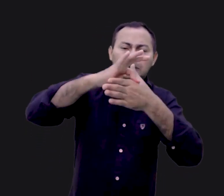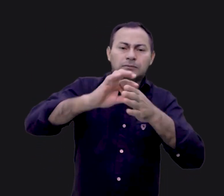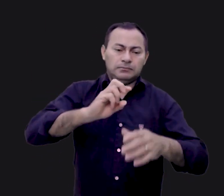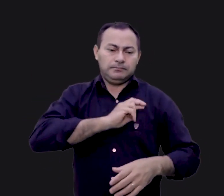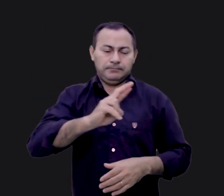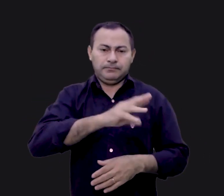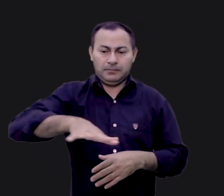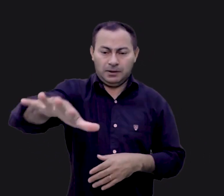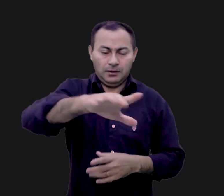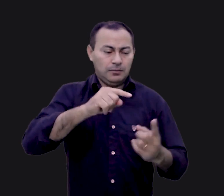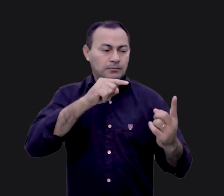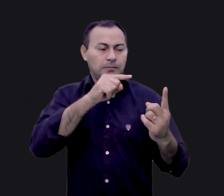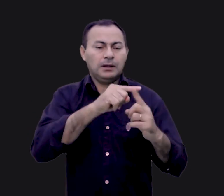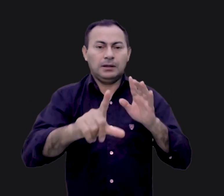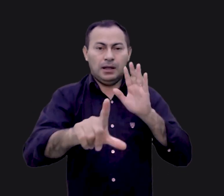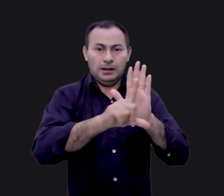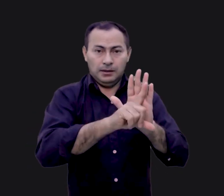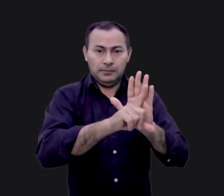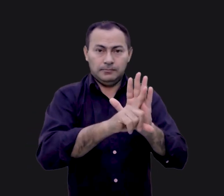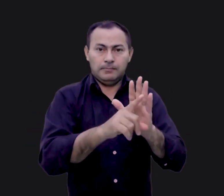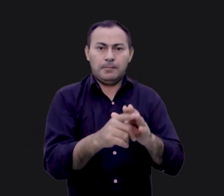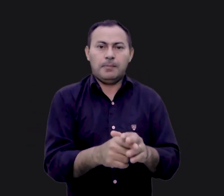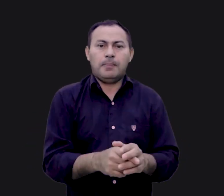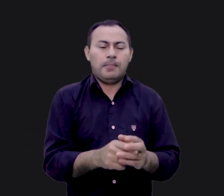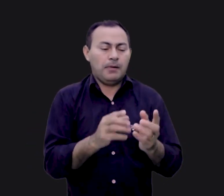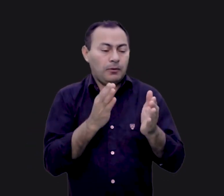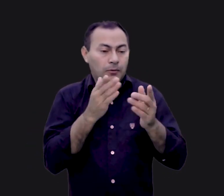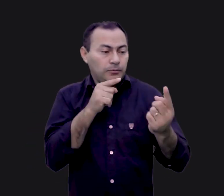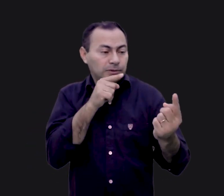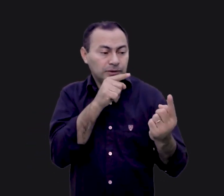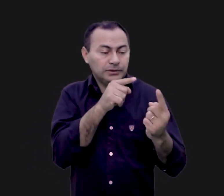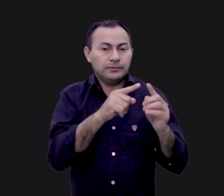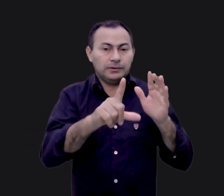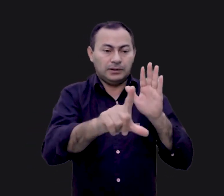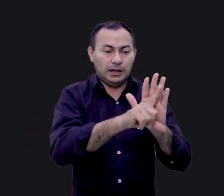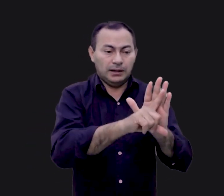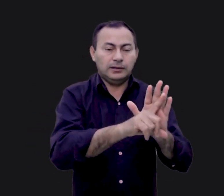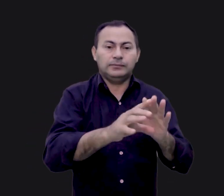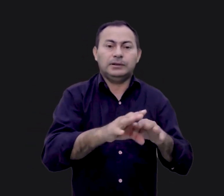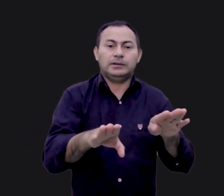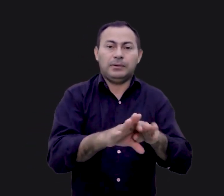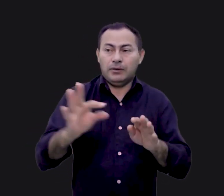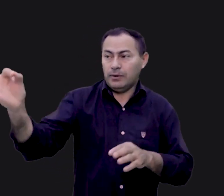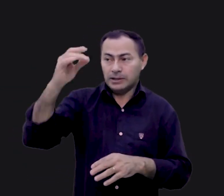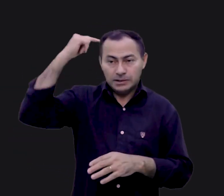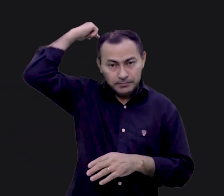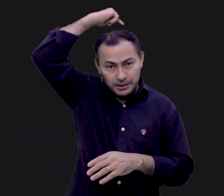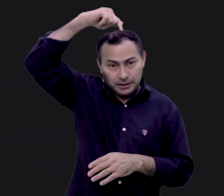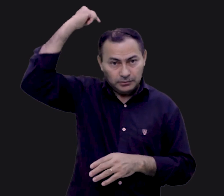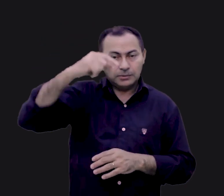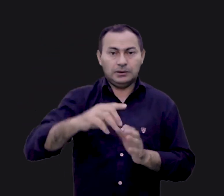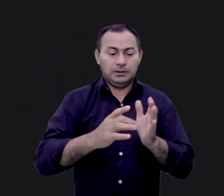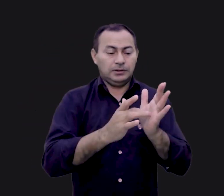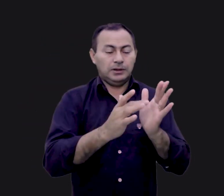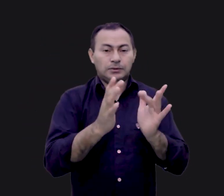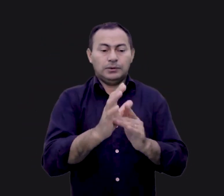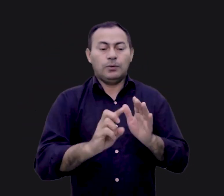religiosos o propósito da lei, a intenção da lei, o espírito da lei, Ele usou a ilustração de Davi.